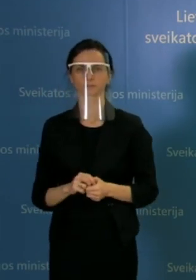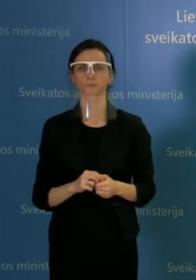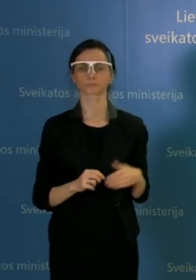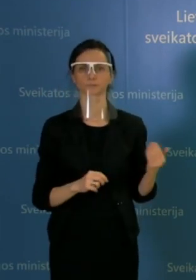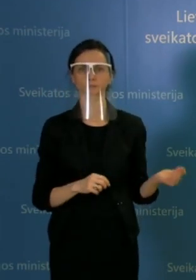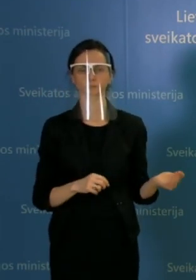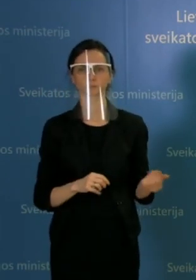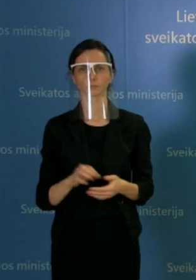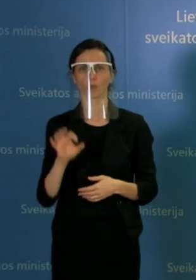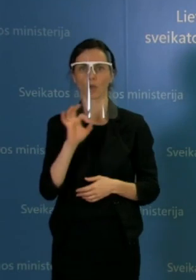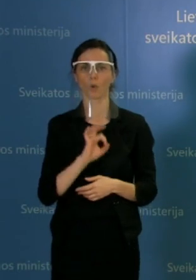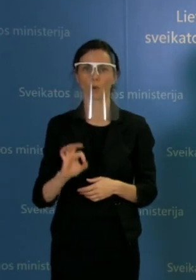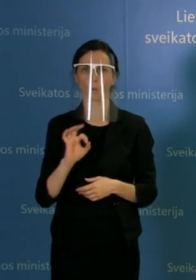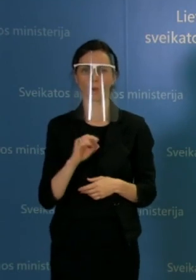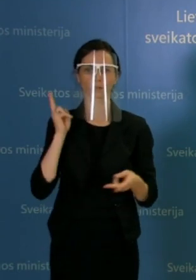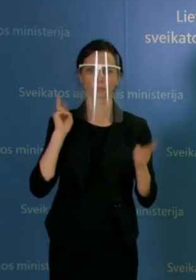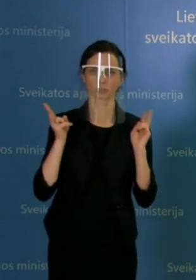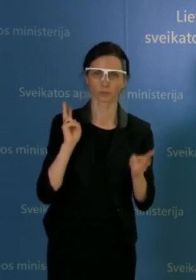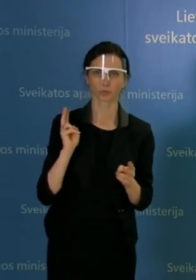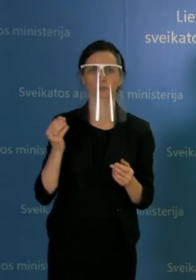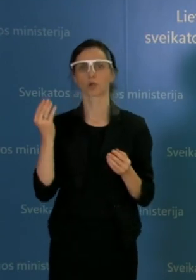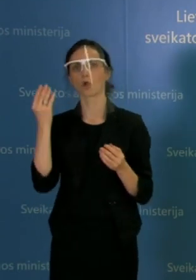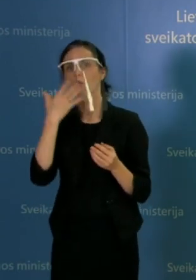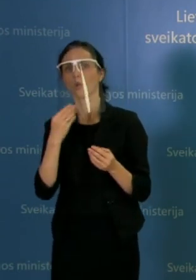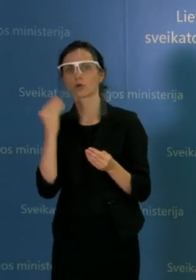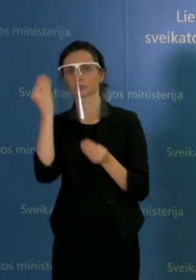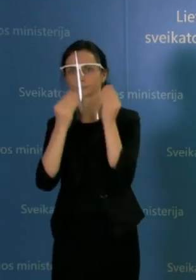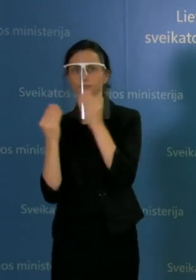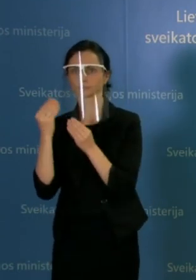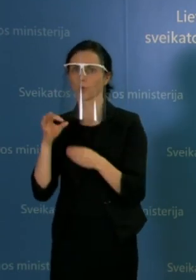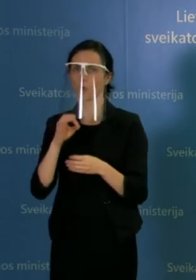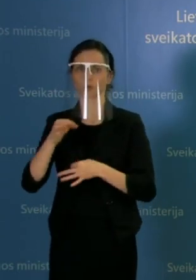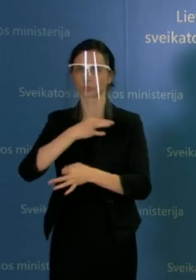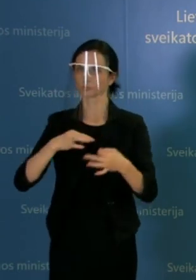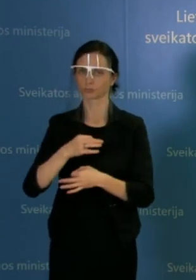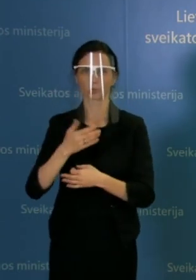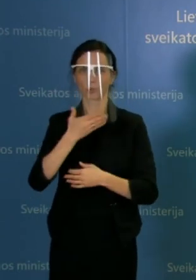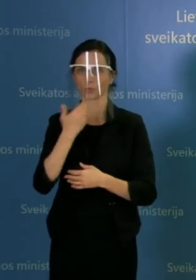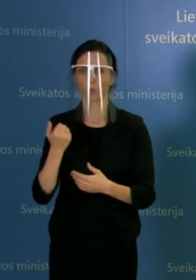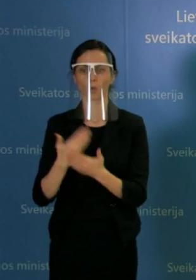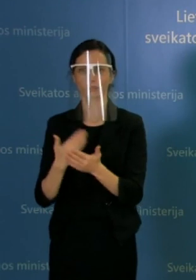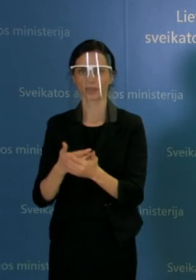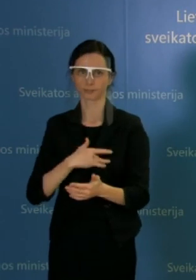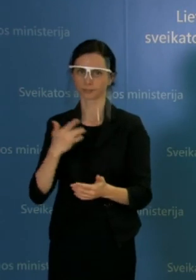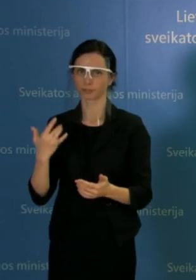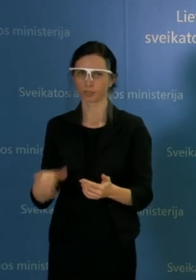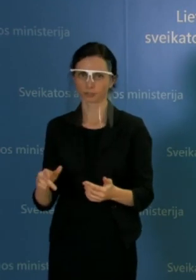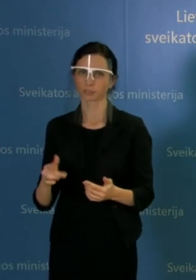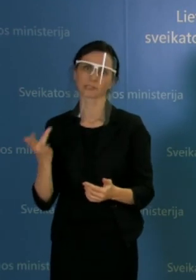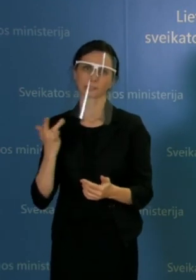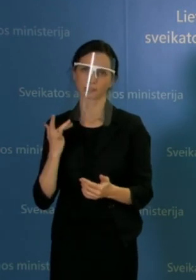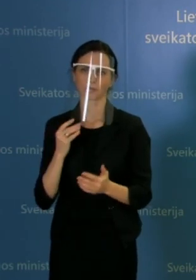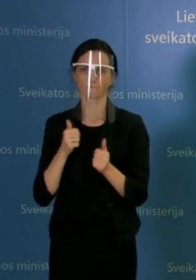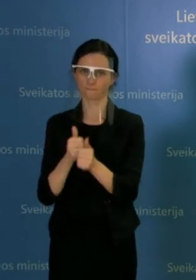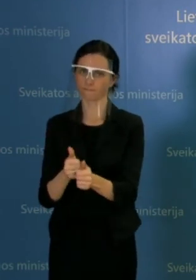grožio salonus nebuvo jokios diskusijos, nes ten yra pakankamai griežti reikalavimą ir nesudėtinga juos įgyvendinti ir jų